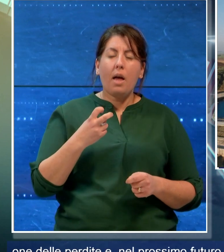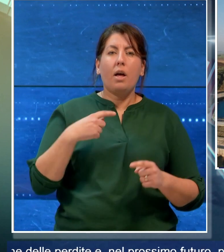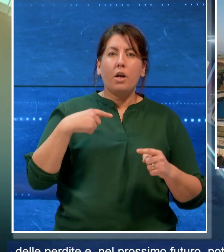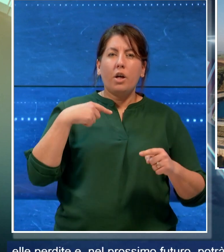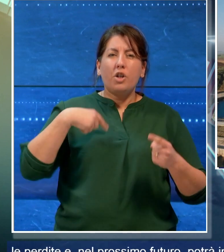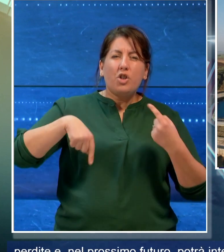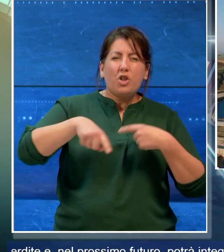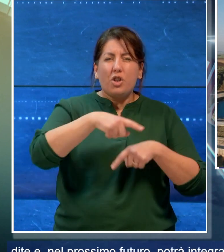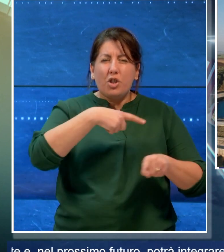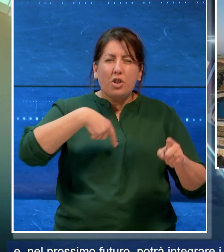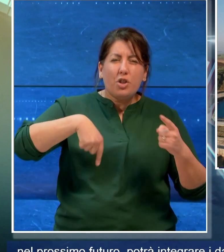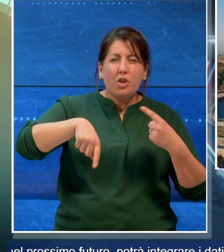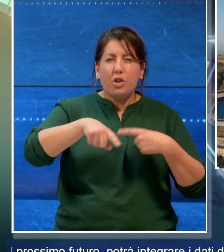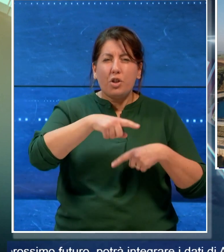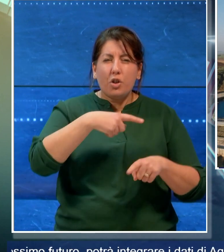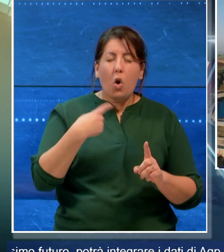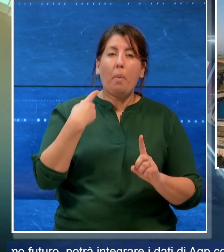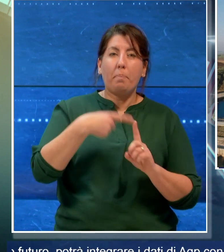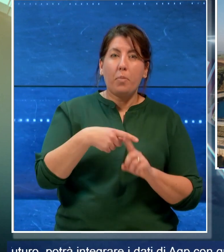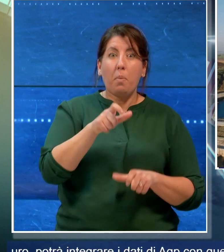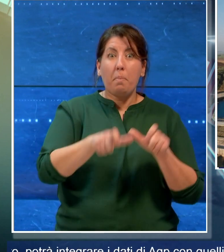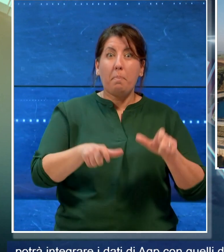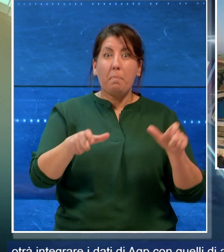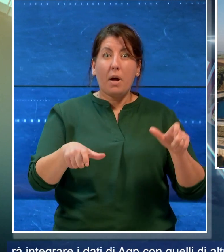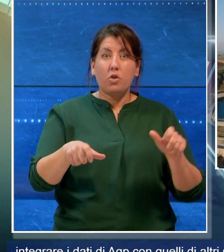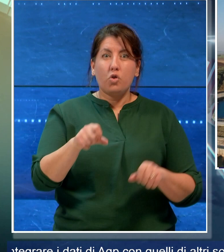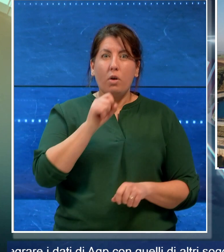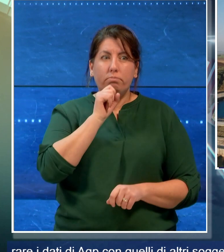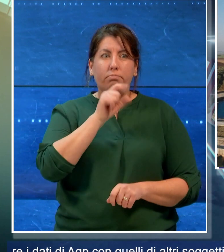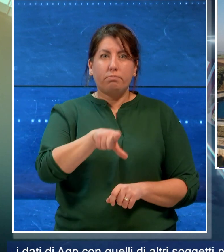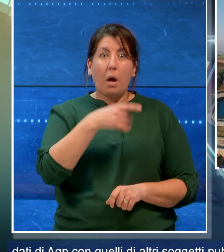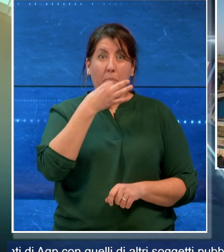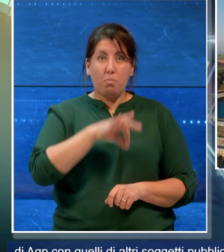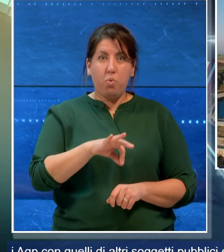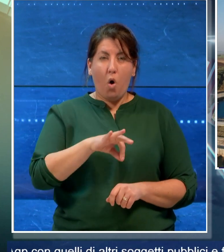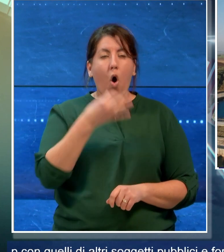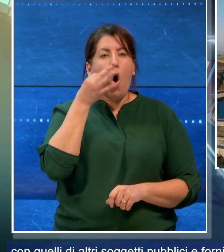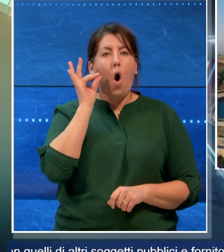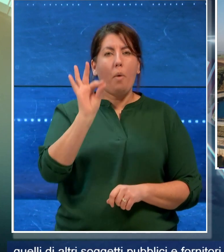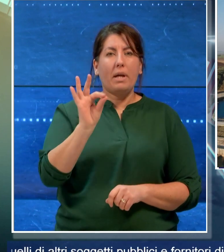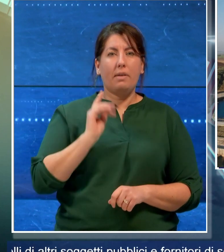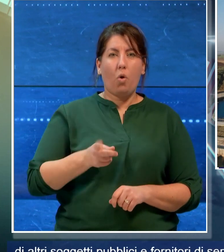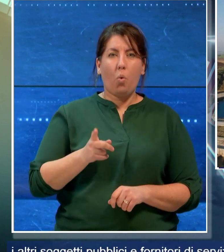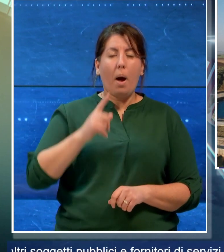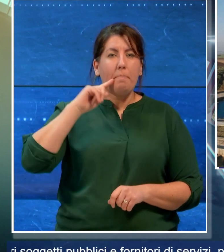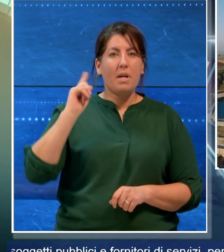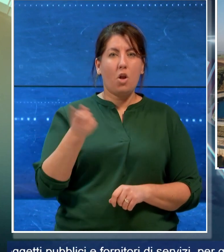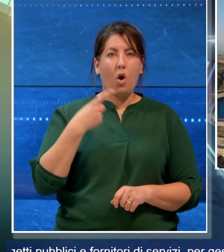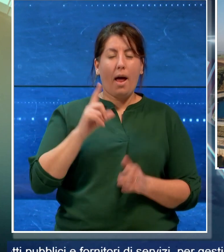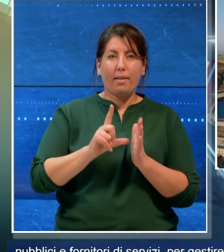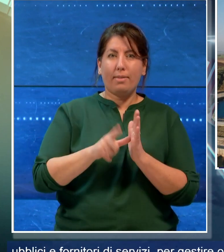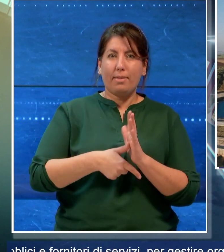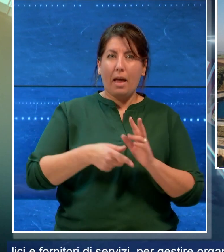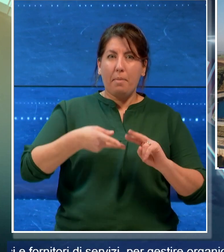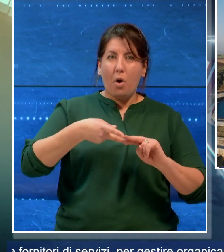segnalazioni dei clienti, migliorando le tempistiche di intervento.